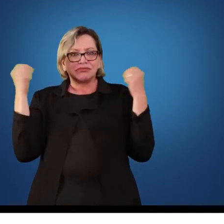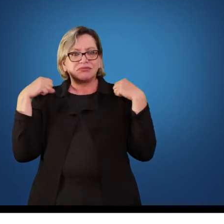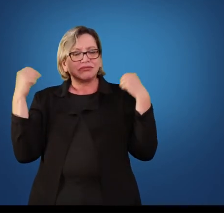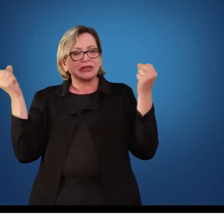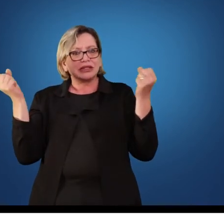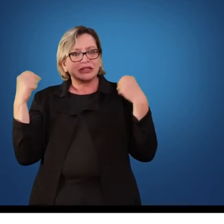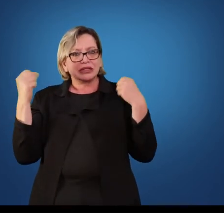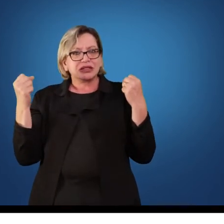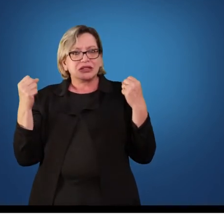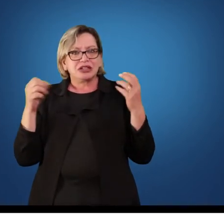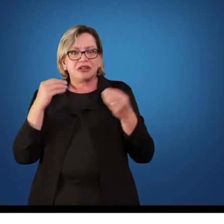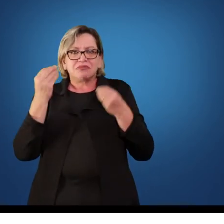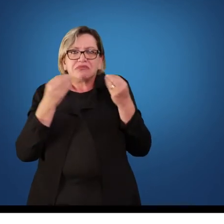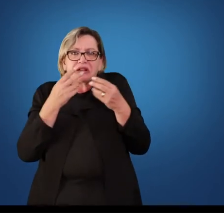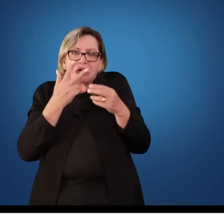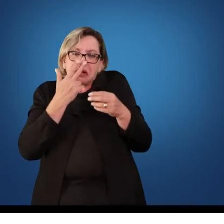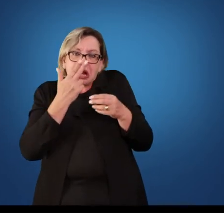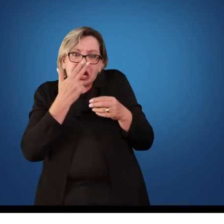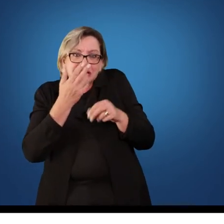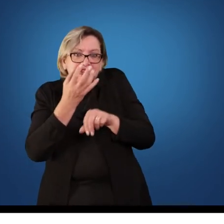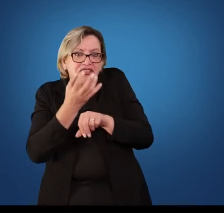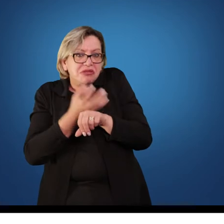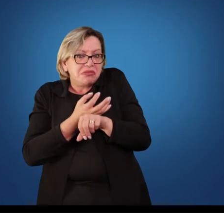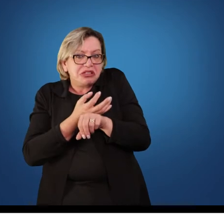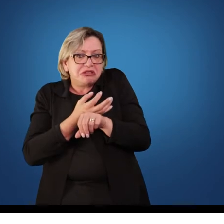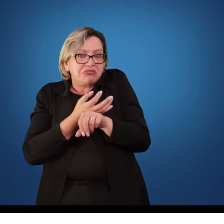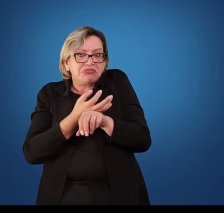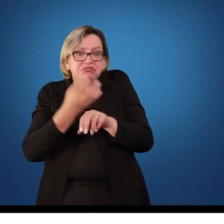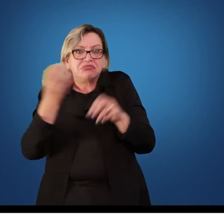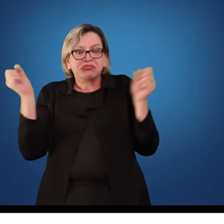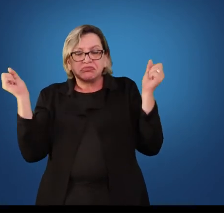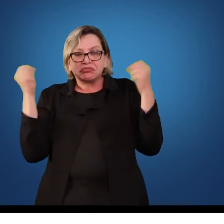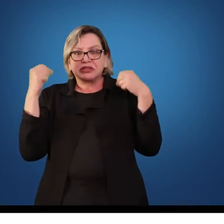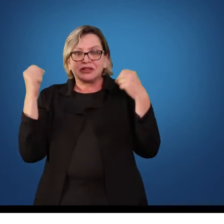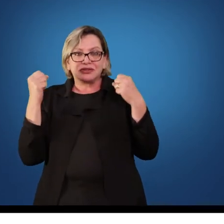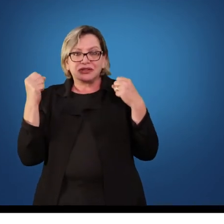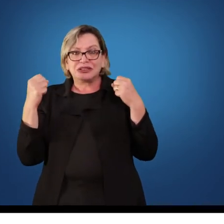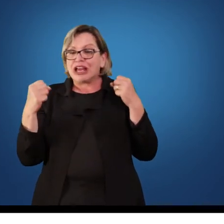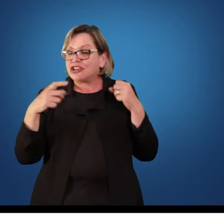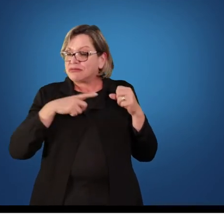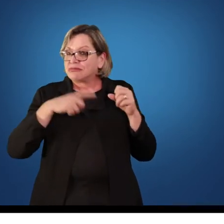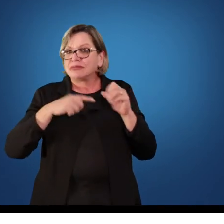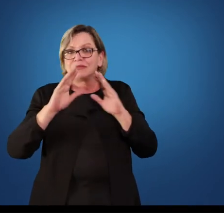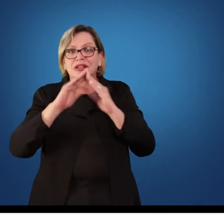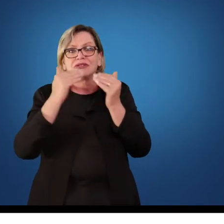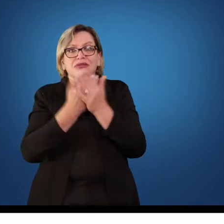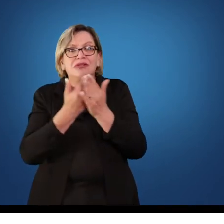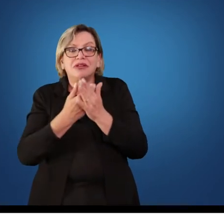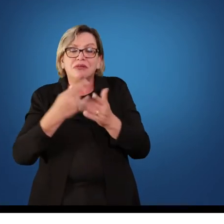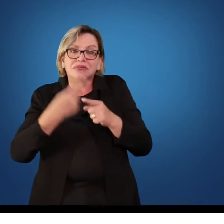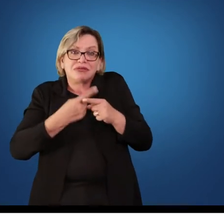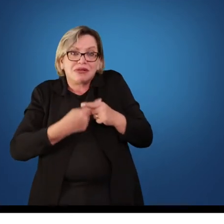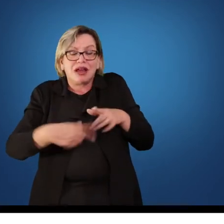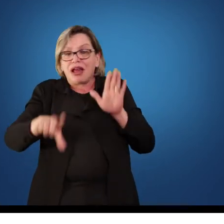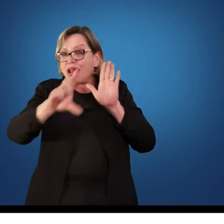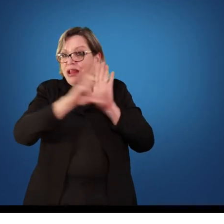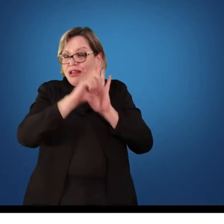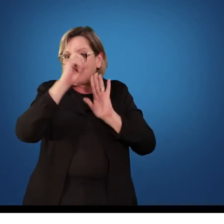apêndice dentro da escola, estava lá por obrigação, porque estava obrigada por lei. Então, a partir dos parâmetros, as pessoas